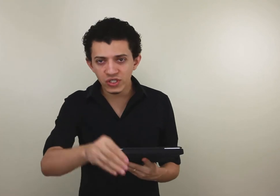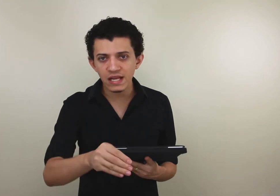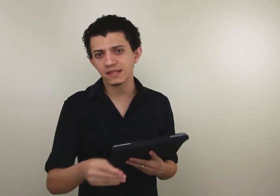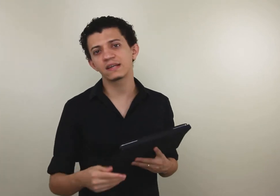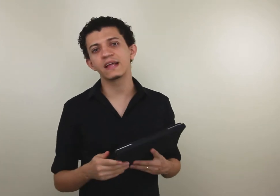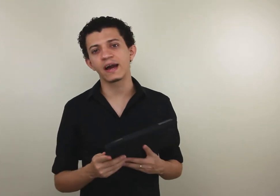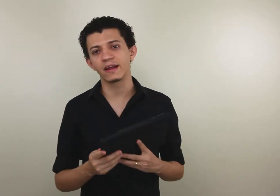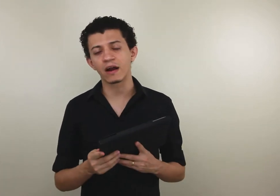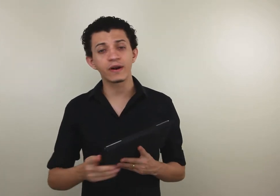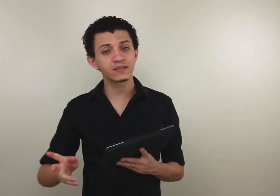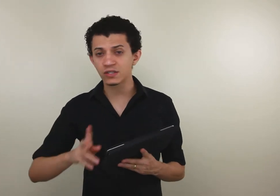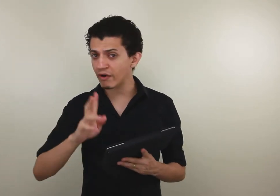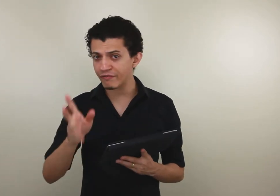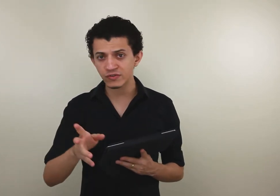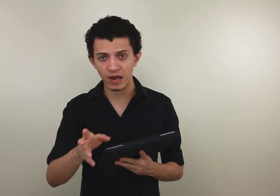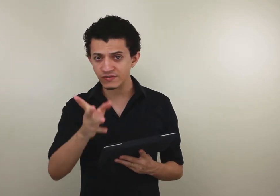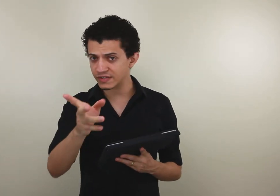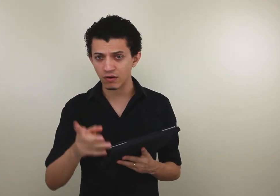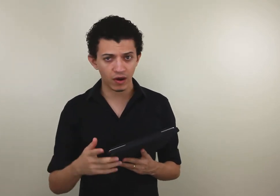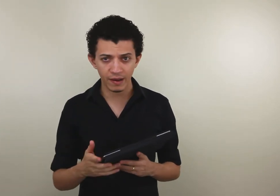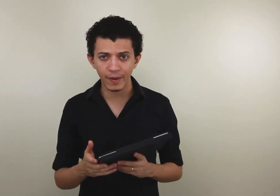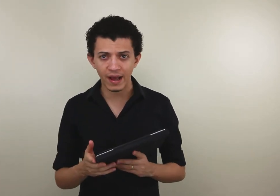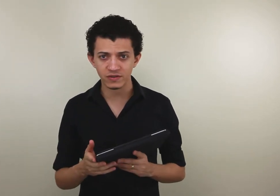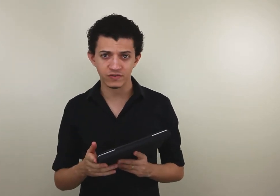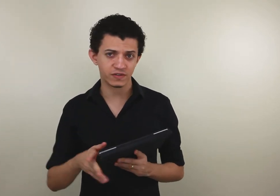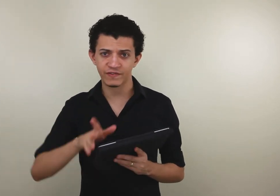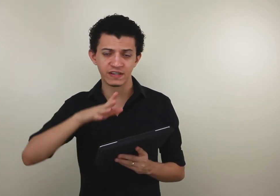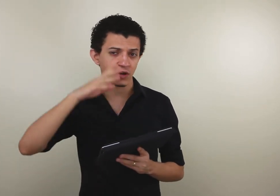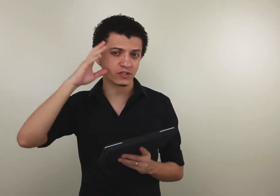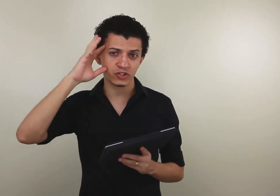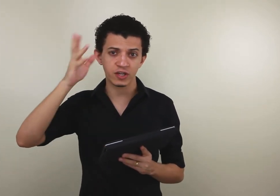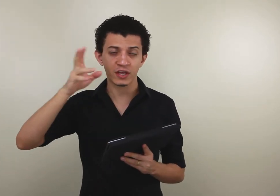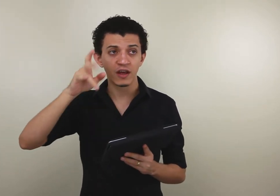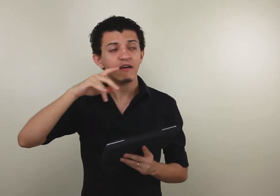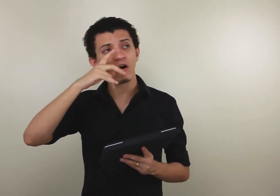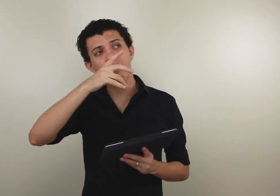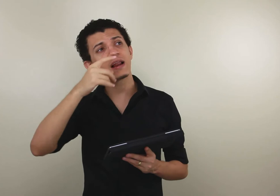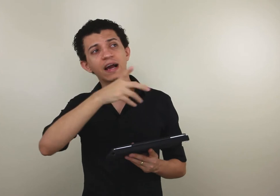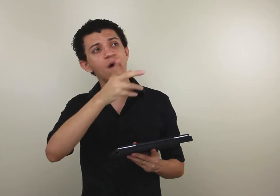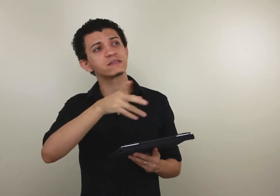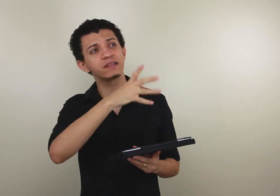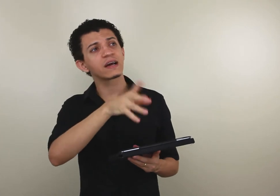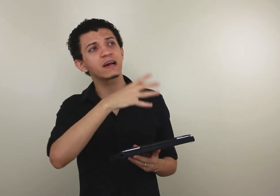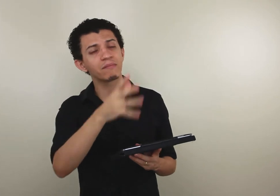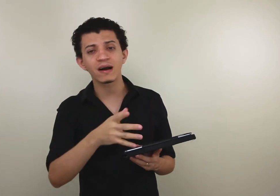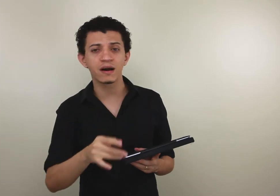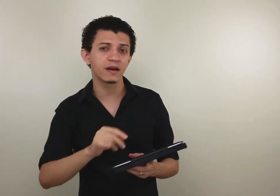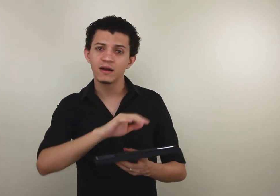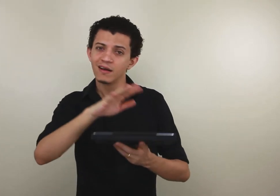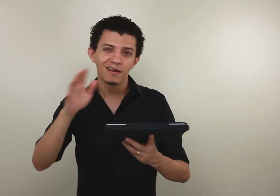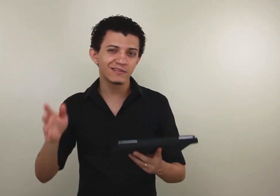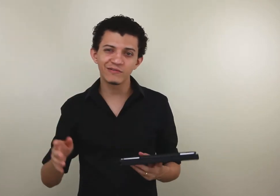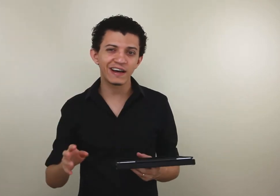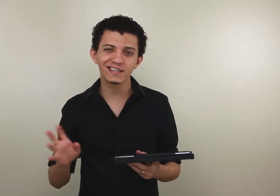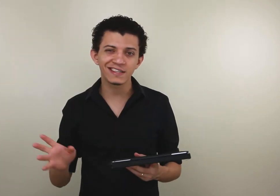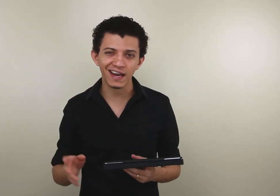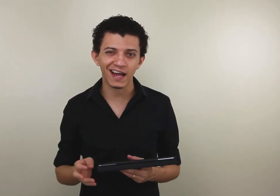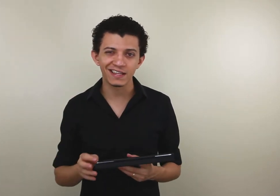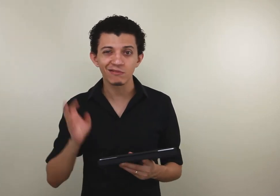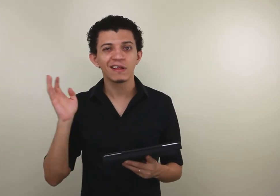Utilize essa técnica. Agora isso aí só vai funcionar se você colocar em prática. Se você ficar só assistindo aqui, ó que legal, essa técnica é bacana, não vai adiantar nada. Então,